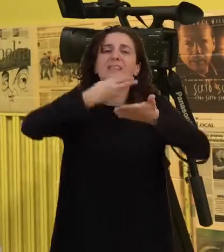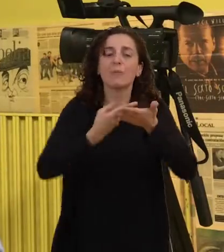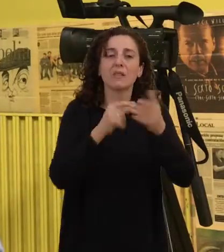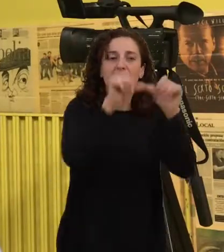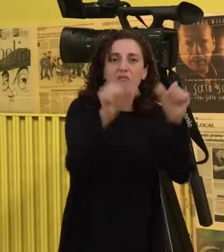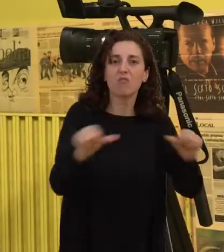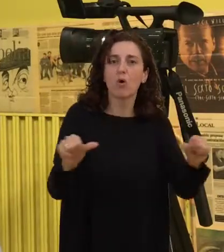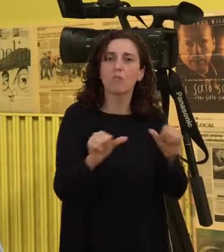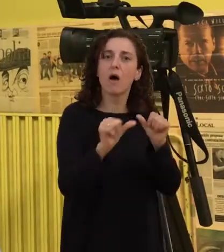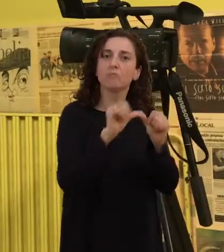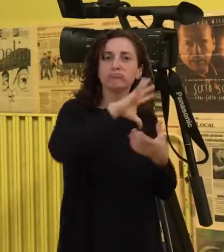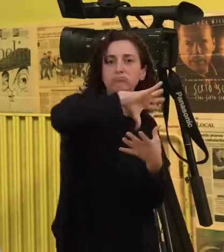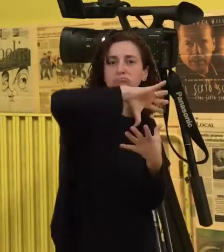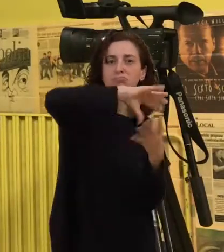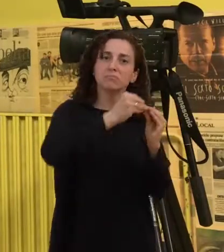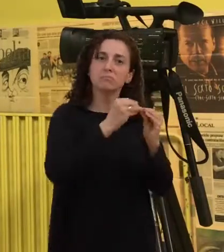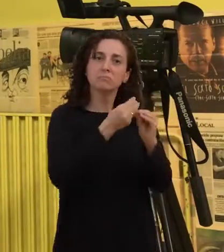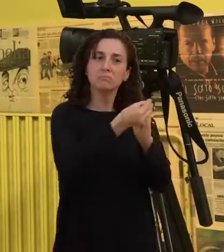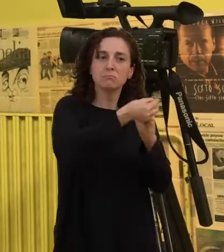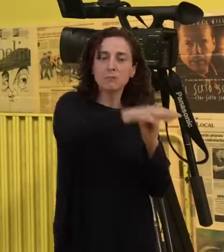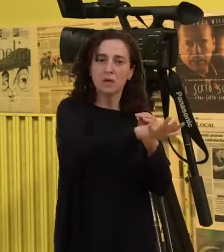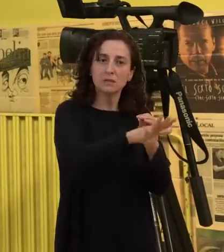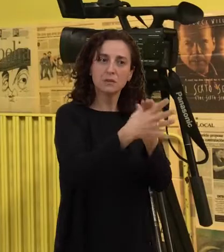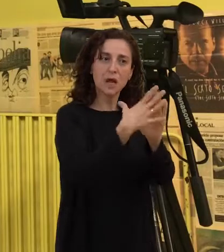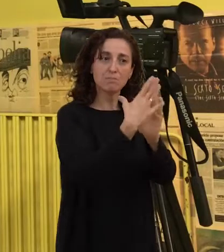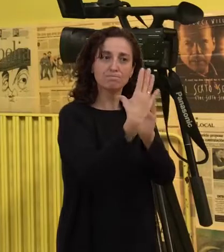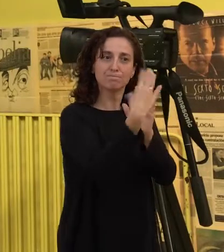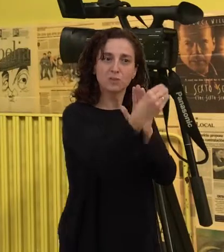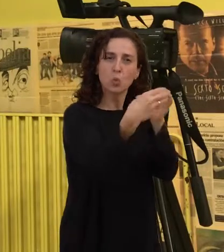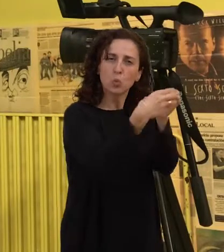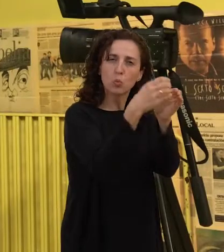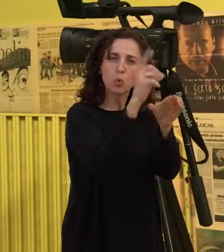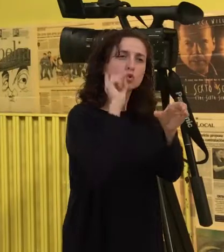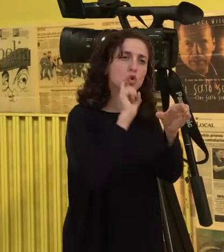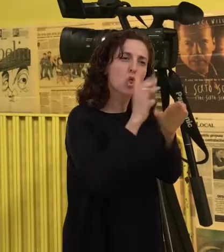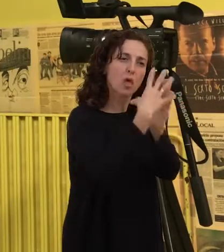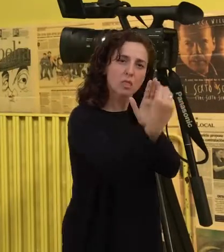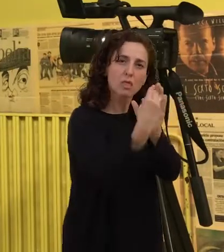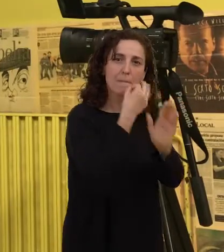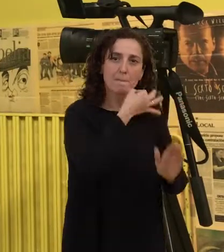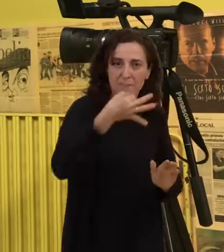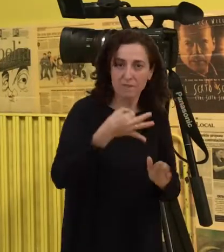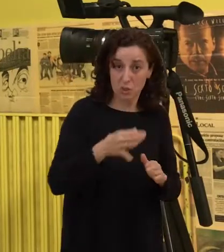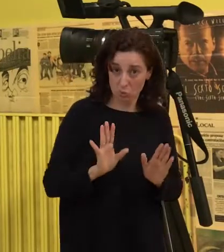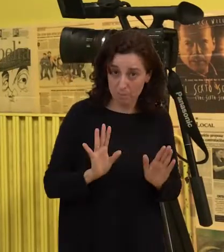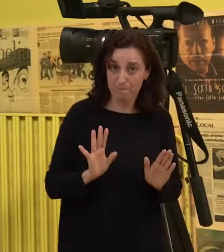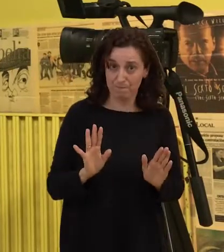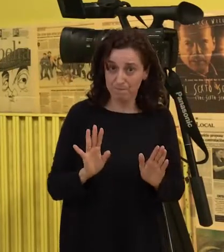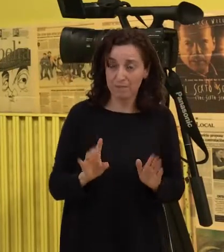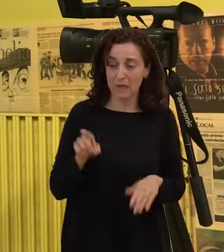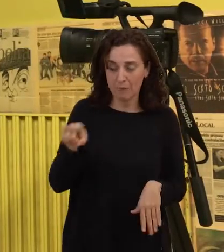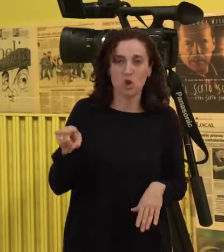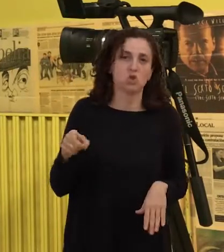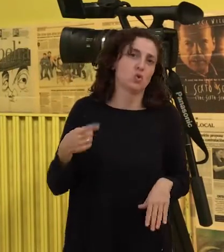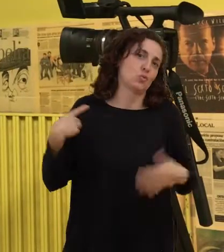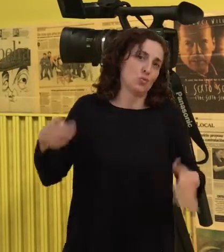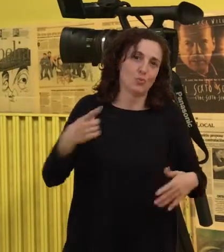aproximada para que le entienda o colectivo ao que vai chegar. Iso seria moi difícil de facer.